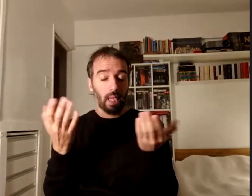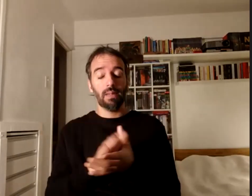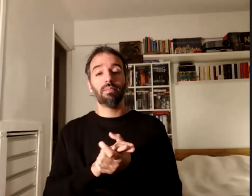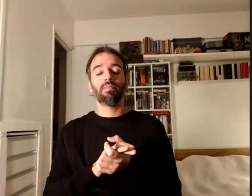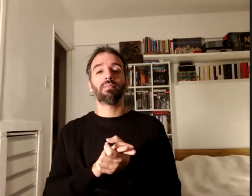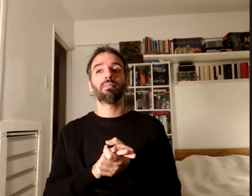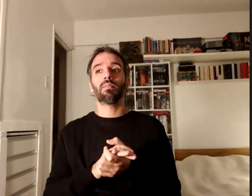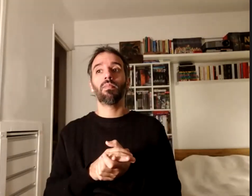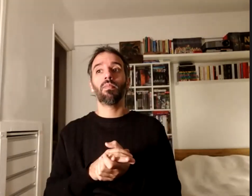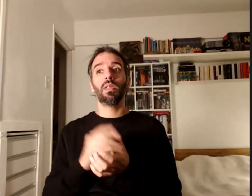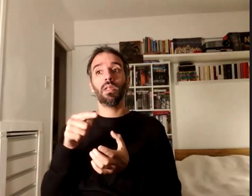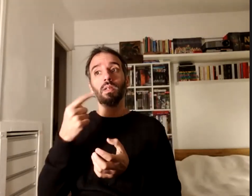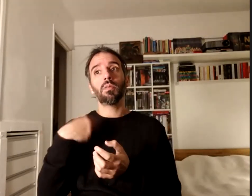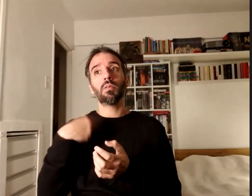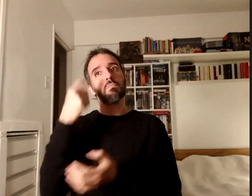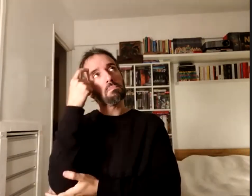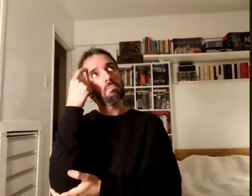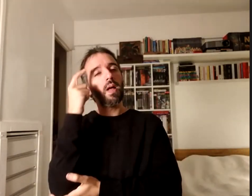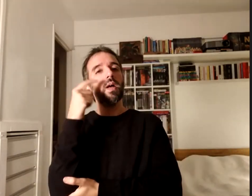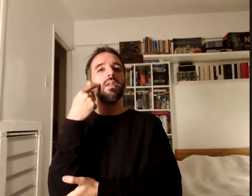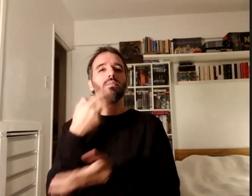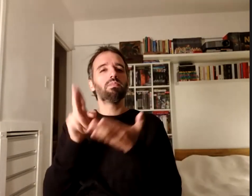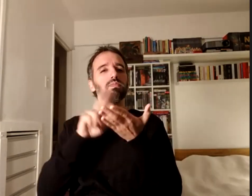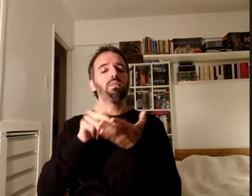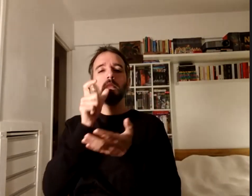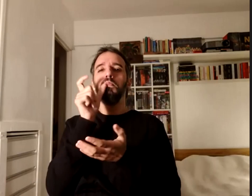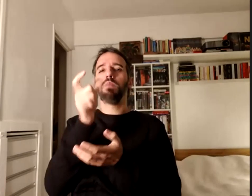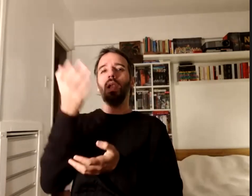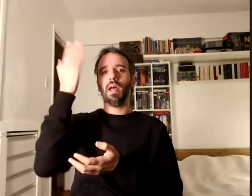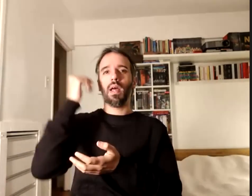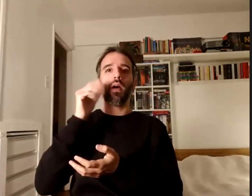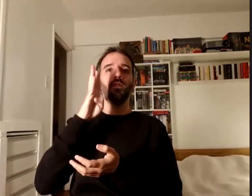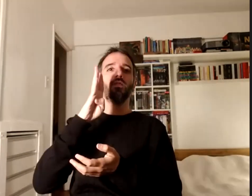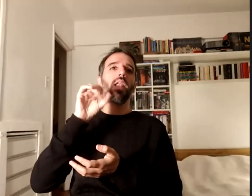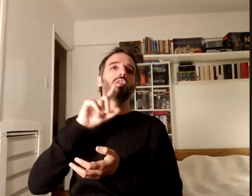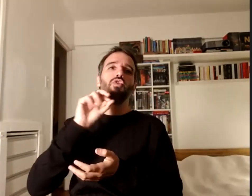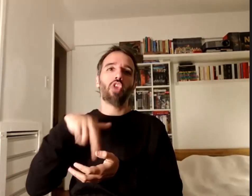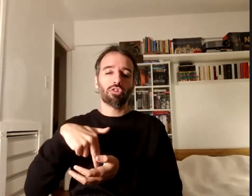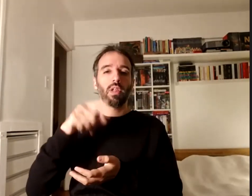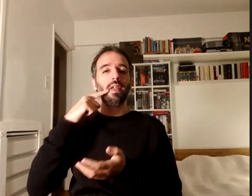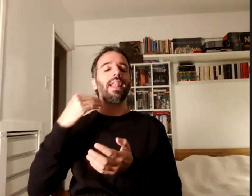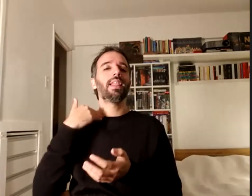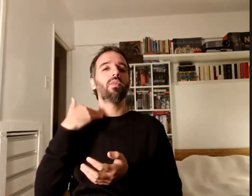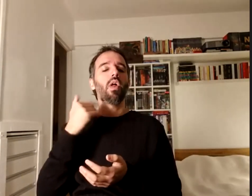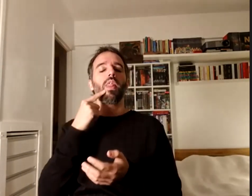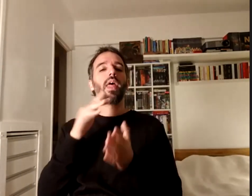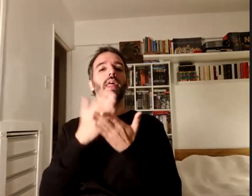retomamos unas palabras de Len Barton en el libro de discapacidad y que inaugura también los Disabilities Studies